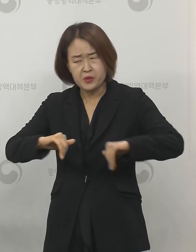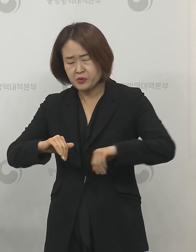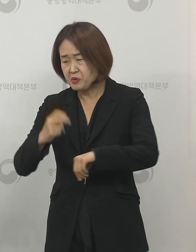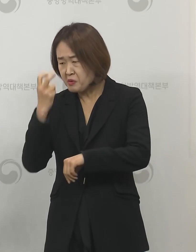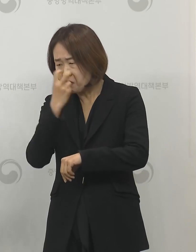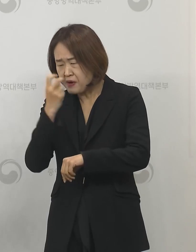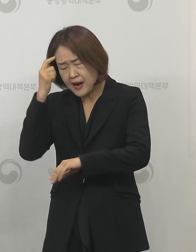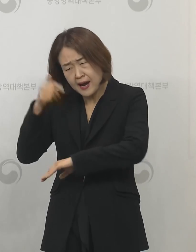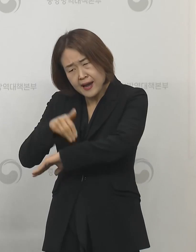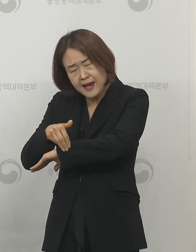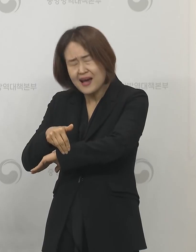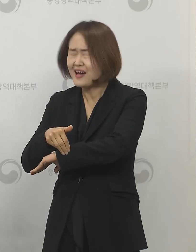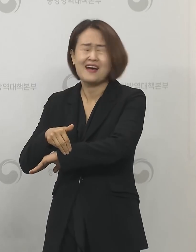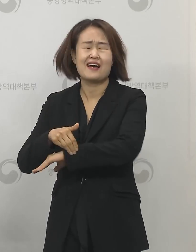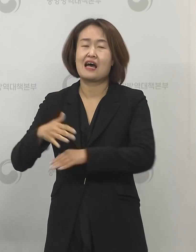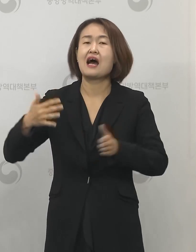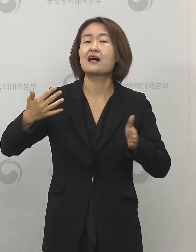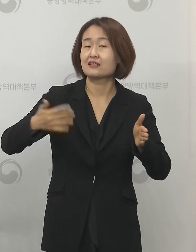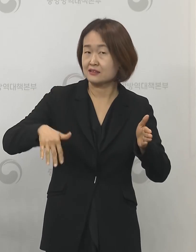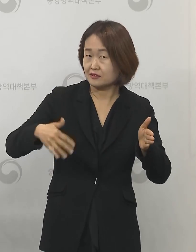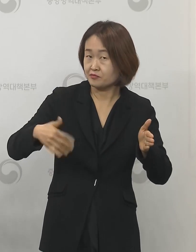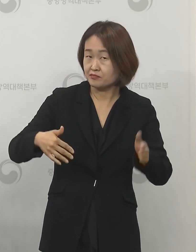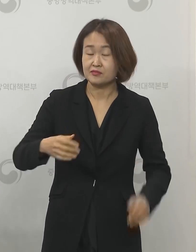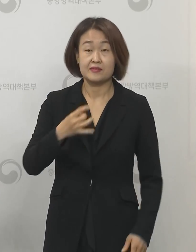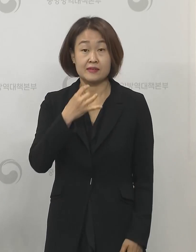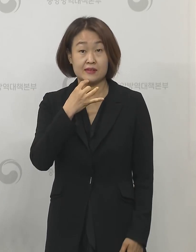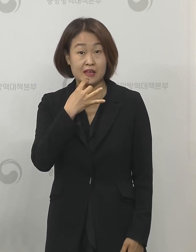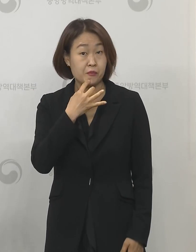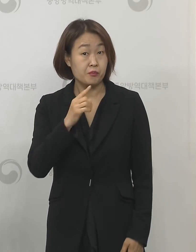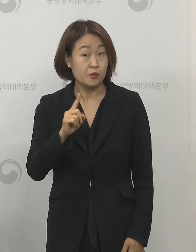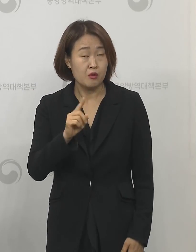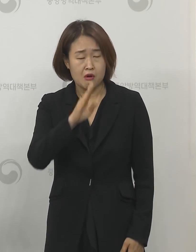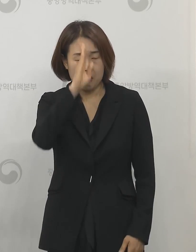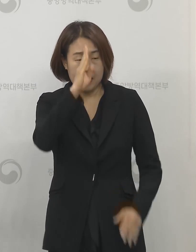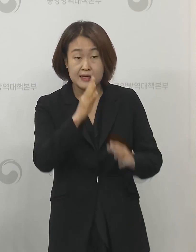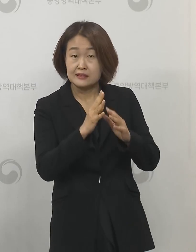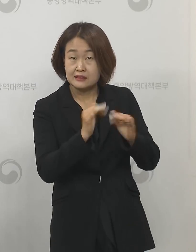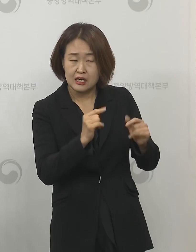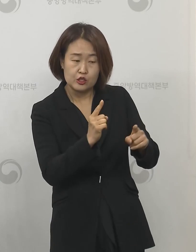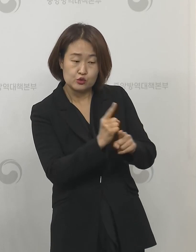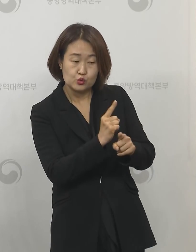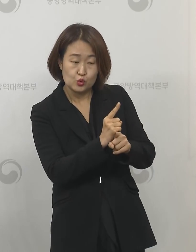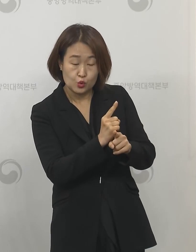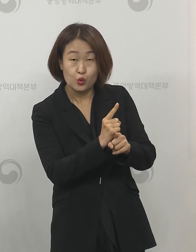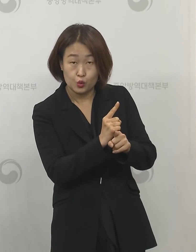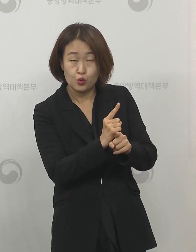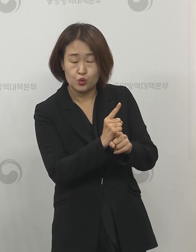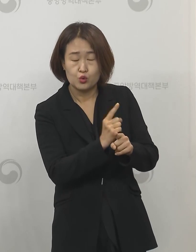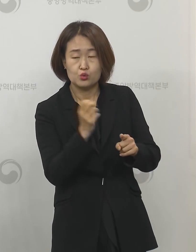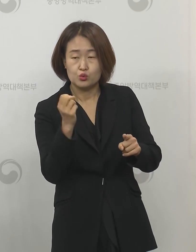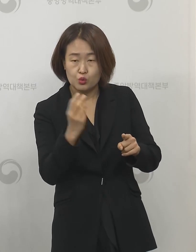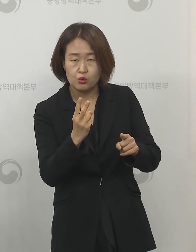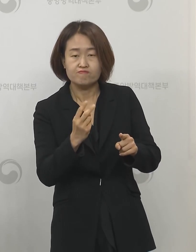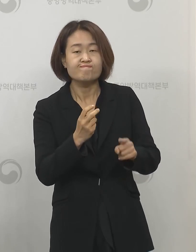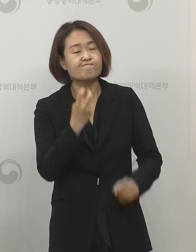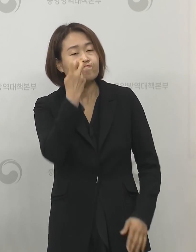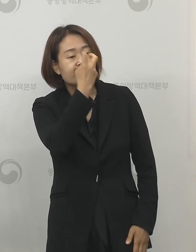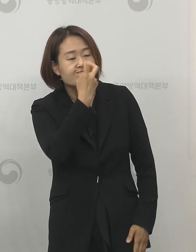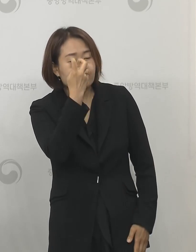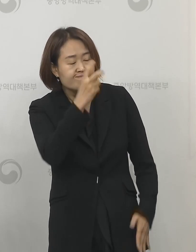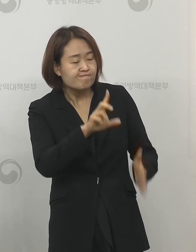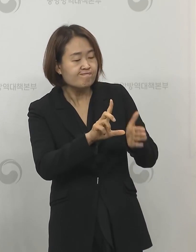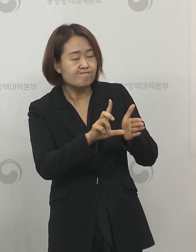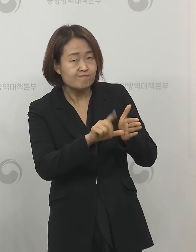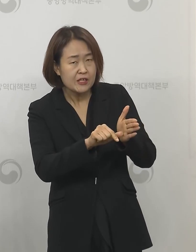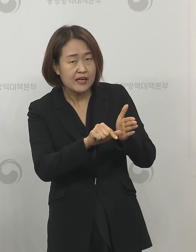그럴 계획은 아직 검토하고 있지는 않고요 다만 환자를 치료하거나 아니면 관리할 때